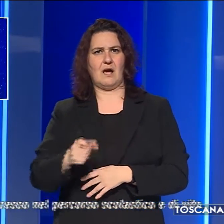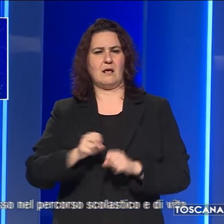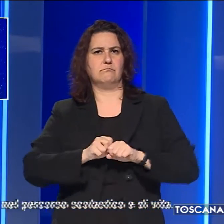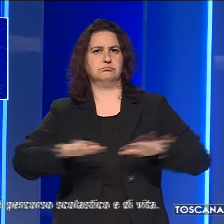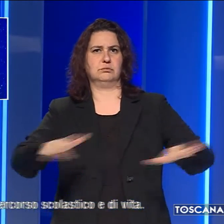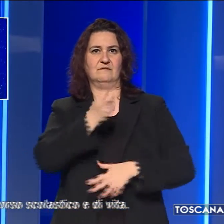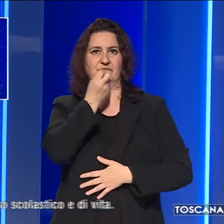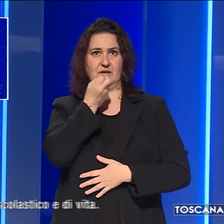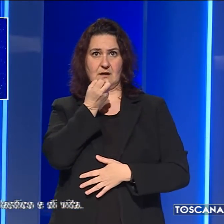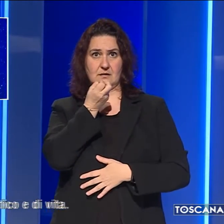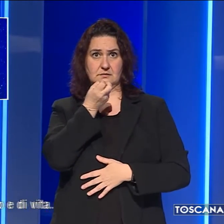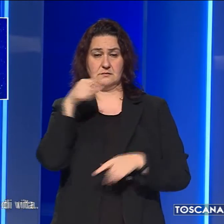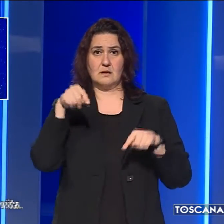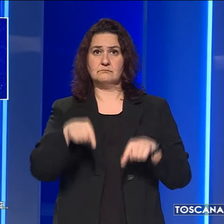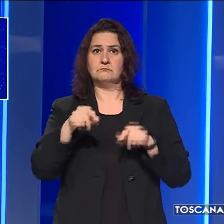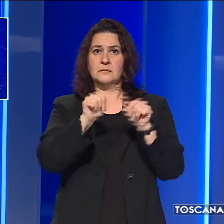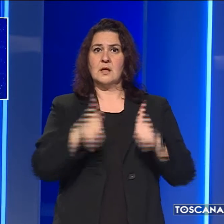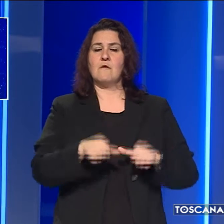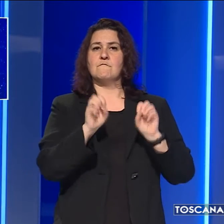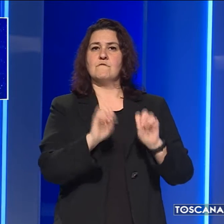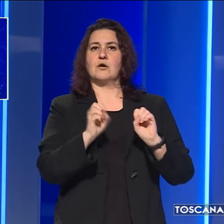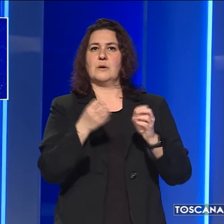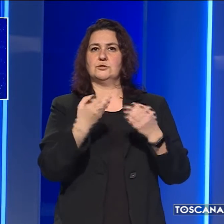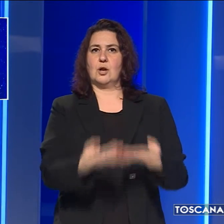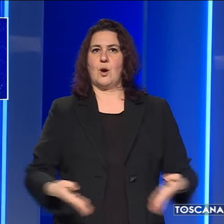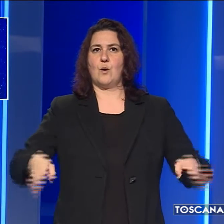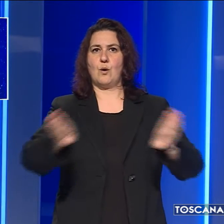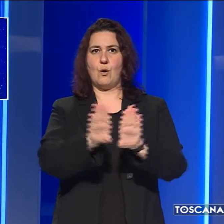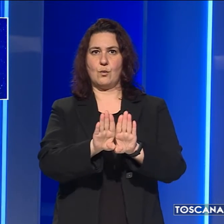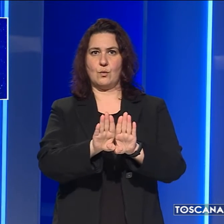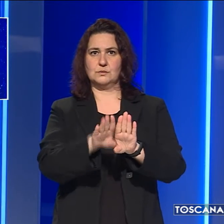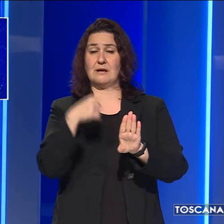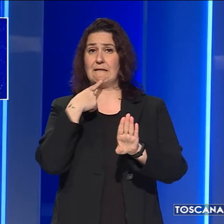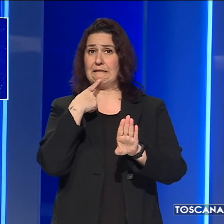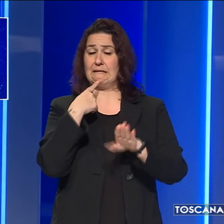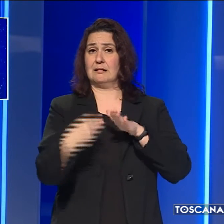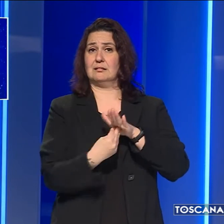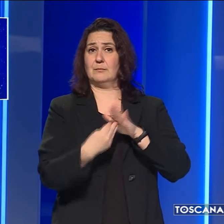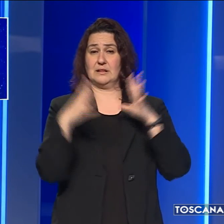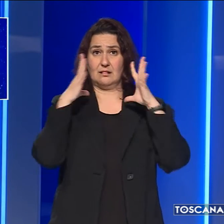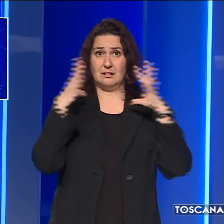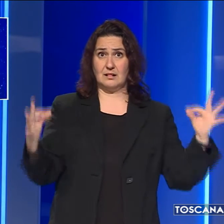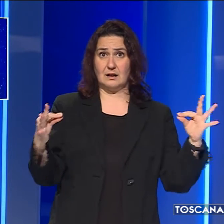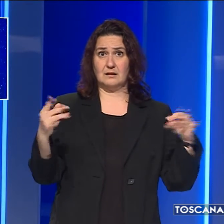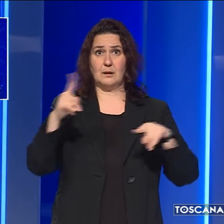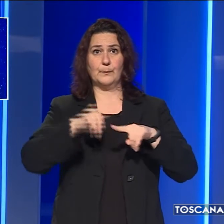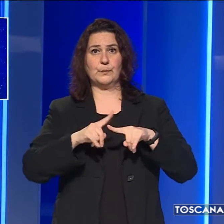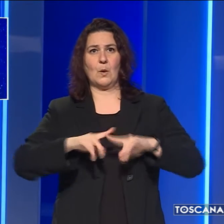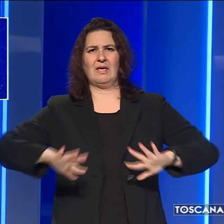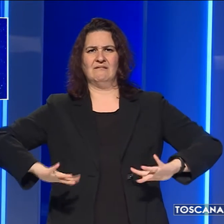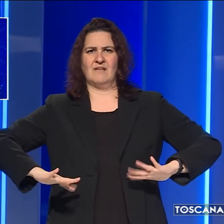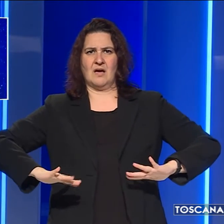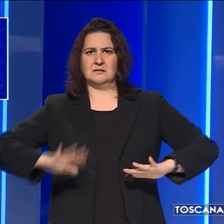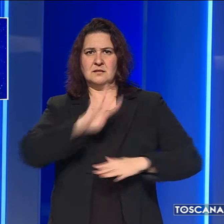è ora conclusa la fase della formazione del personale dei nidi e delle scuole dell'infanzia toscani